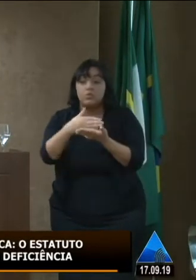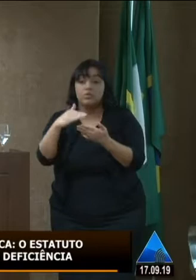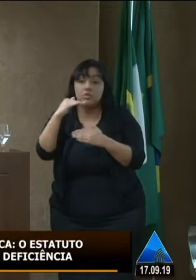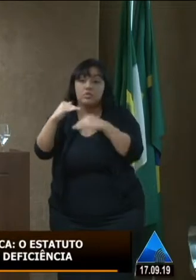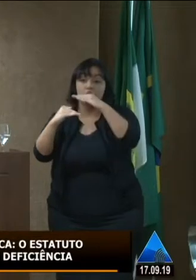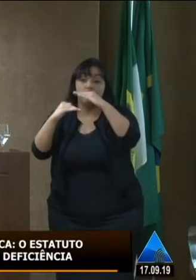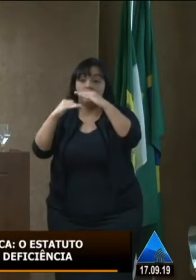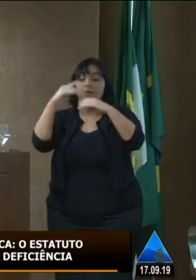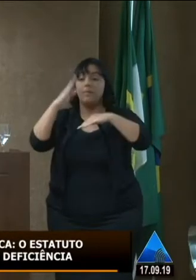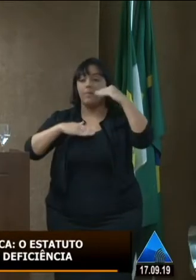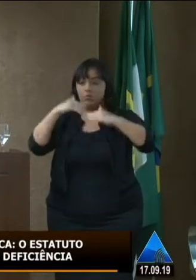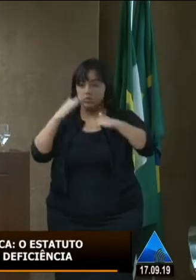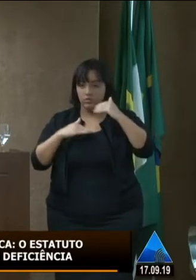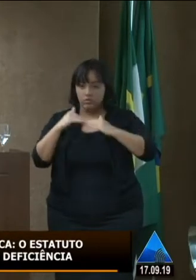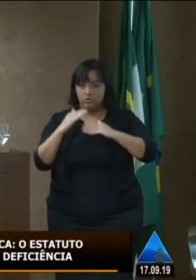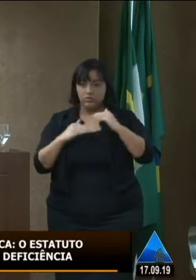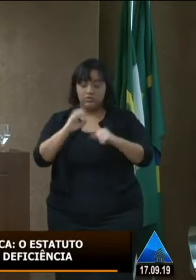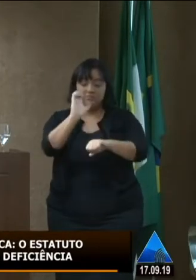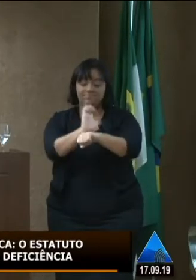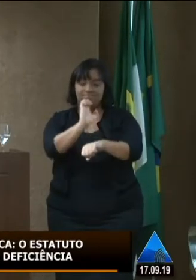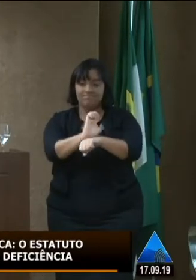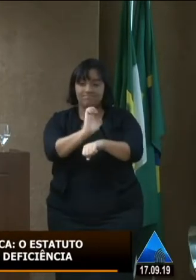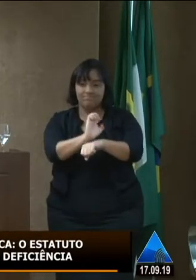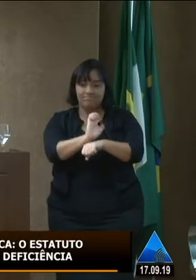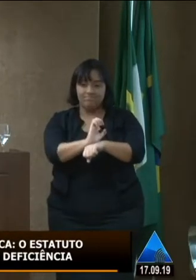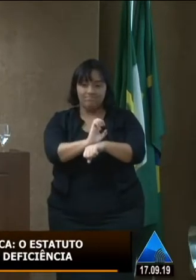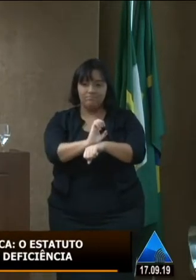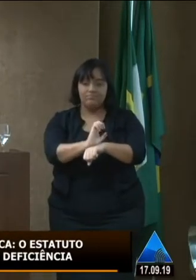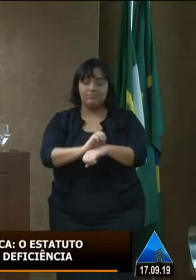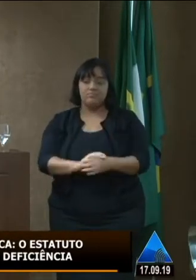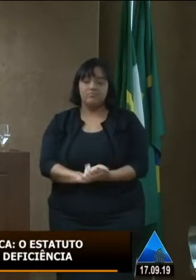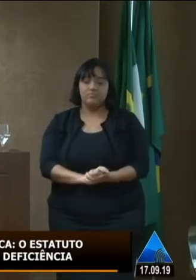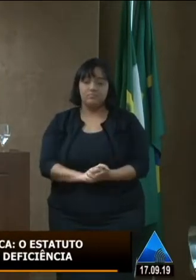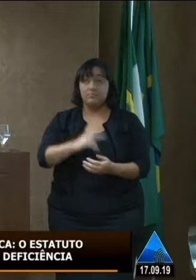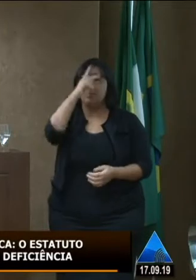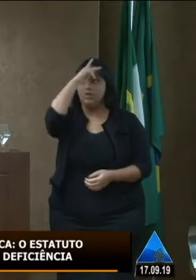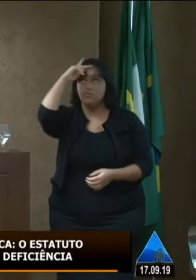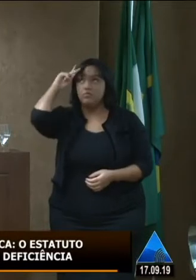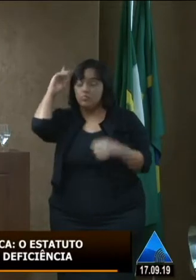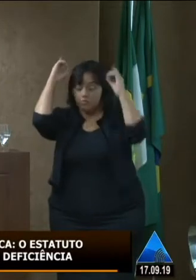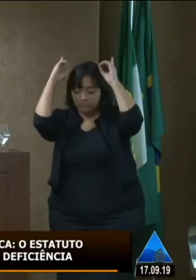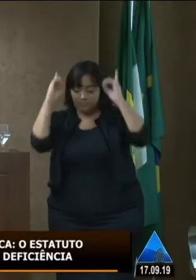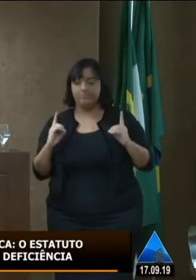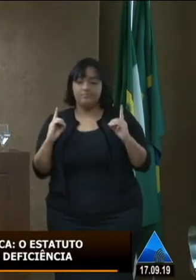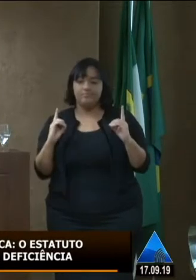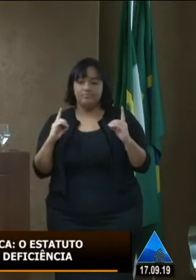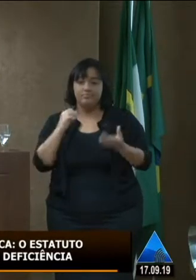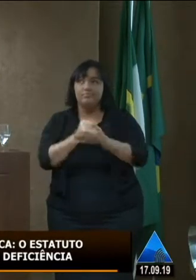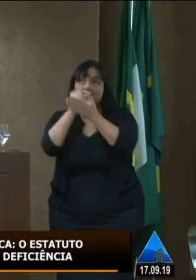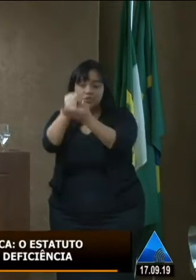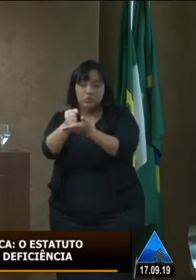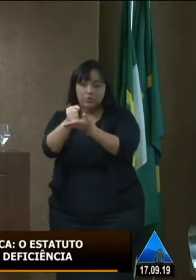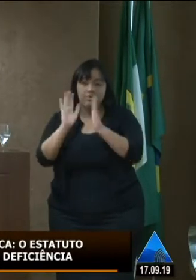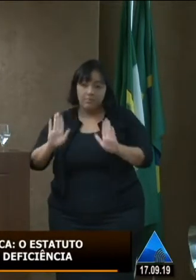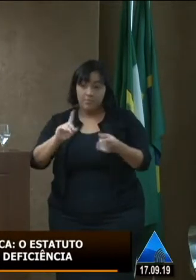uma política de estado em favor das pessoas com deficiência mas